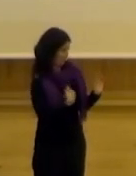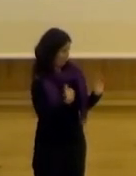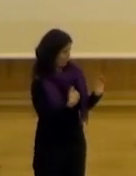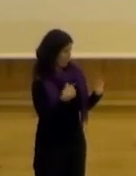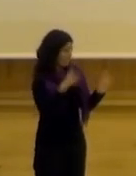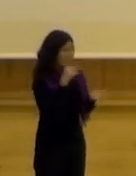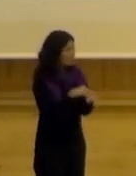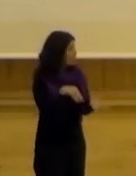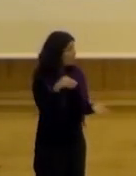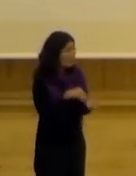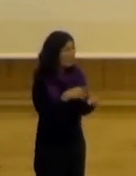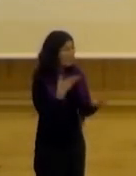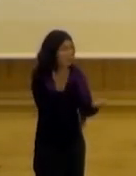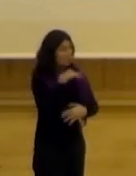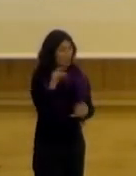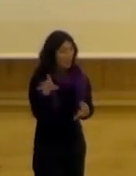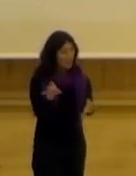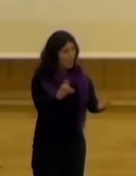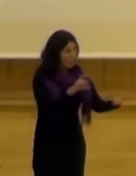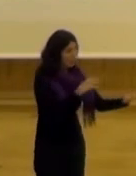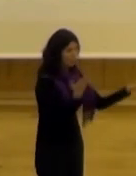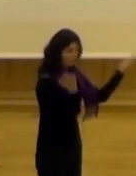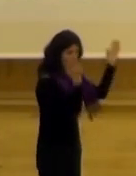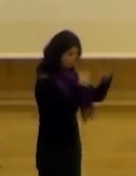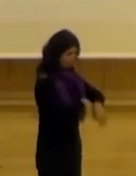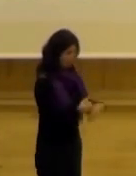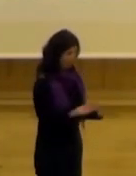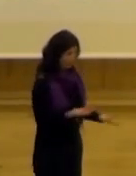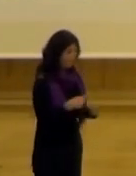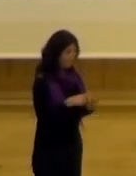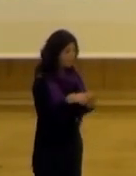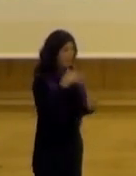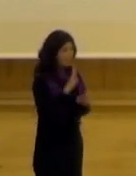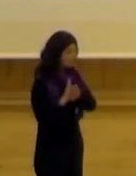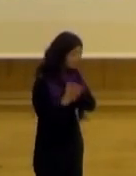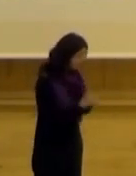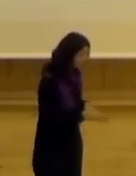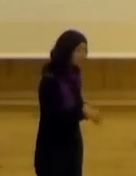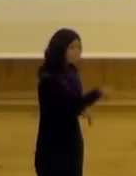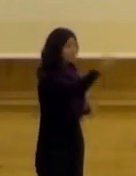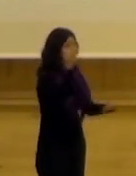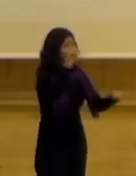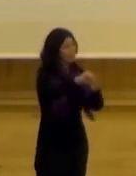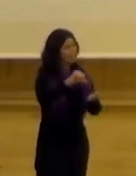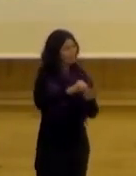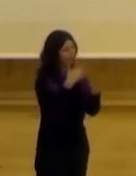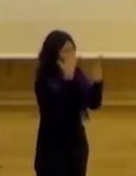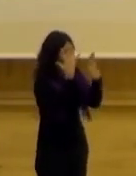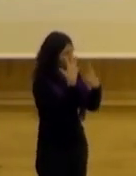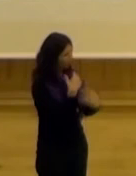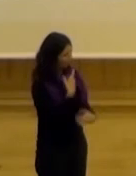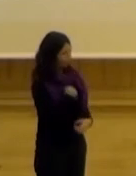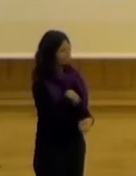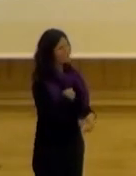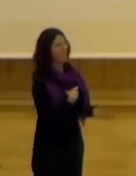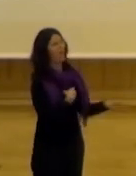y sin embargo muchas veces no interactúa con ese público al que está destinado a servir y por otro lado la ciudadanía conoce ese funcionario